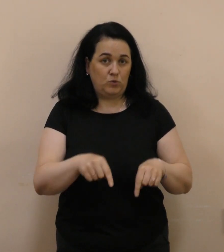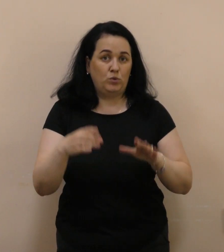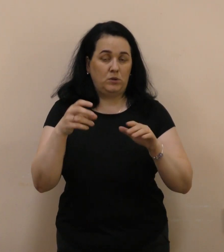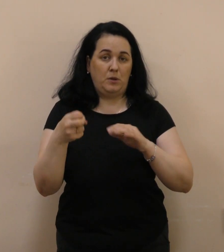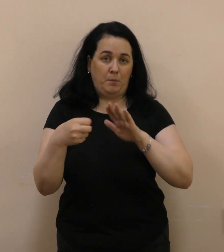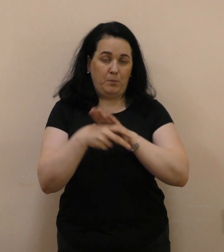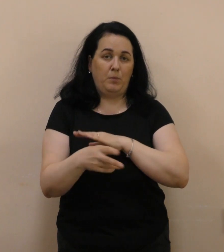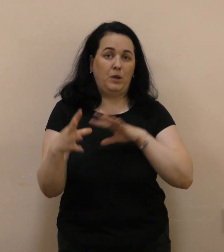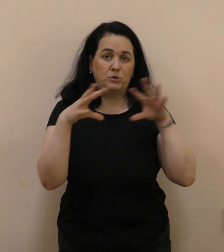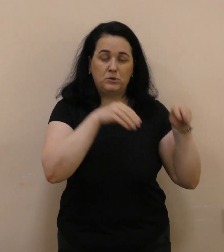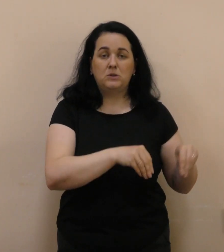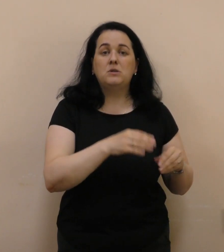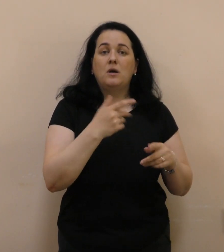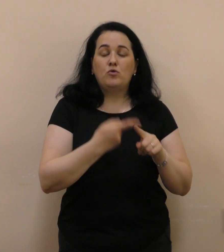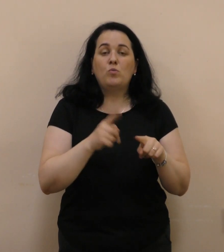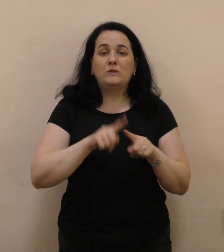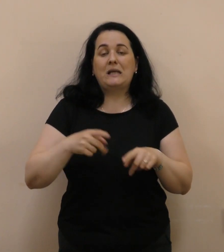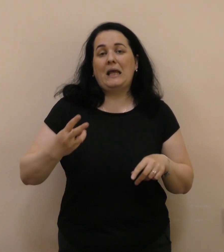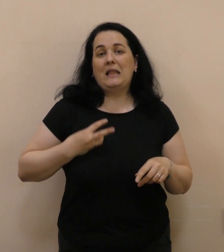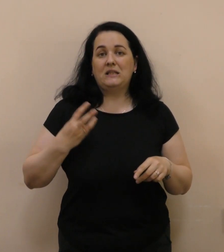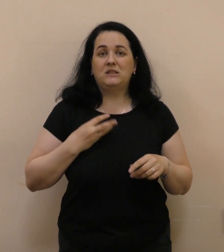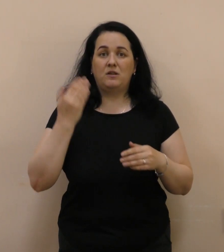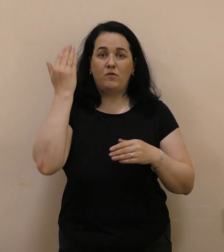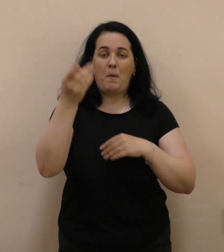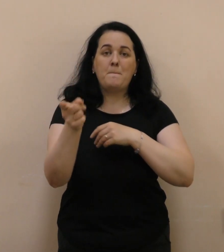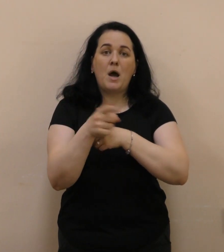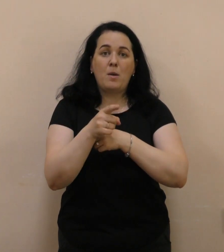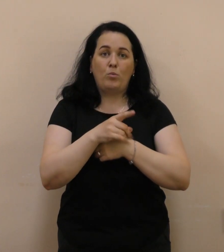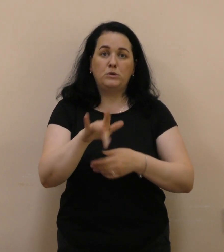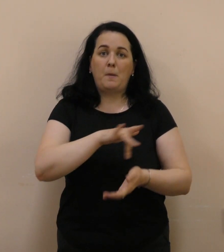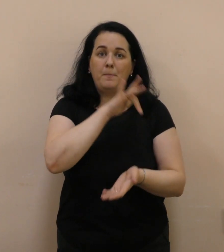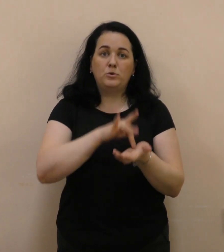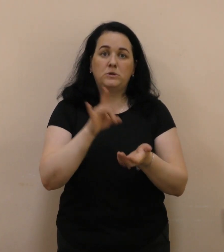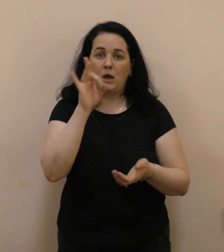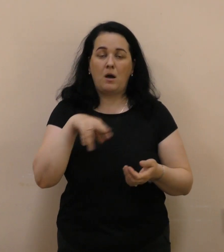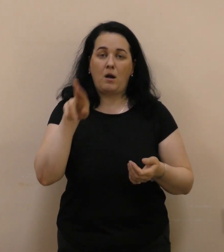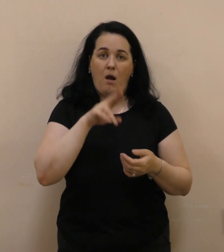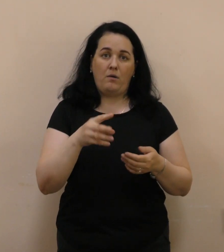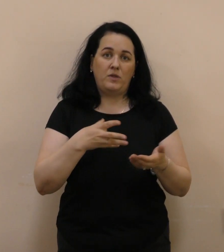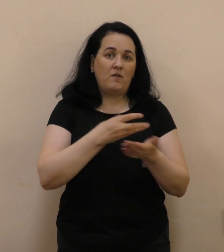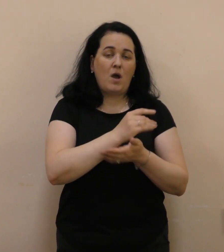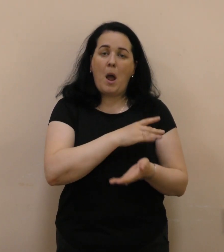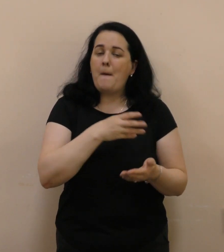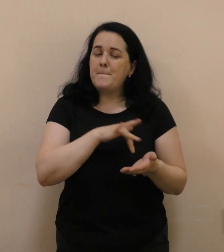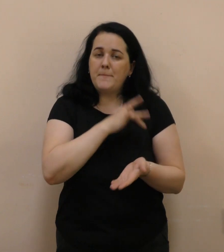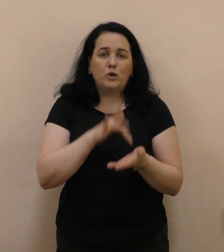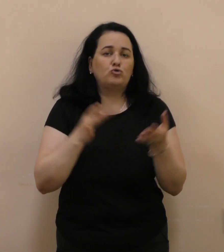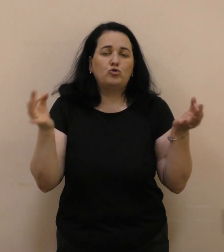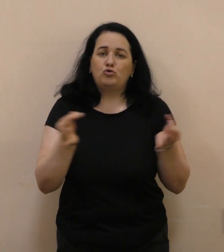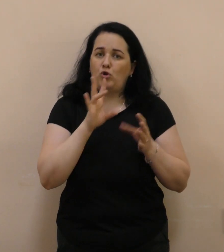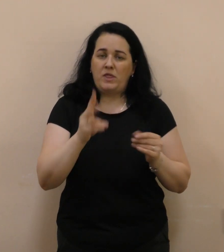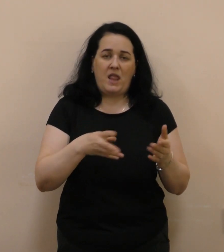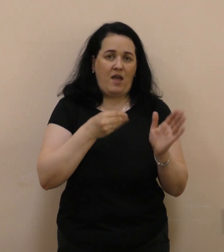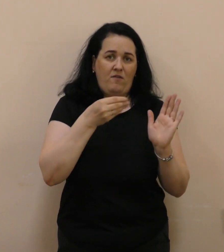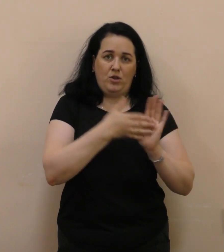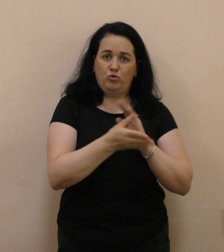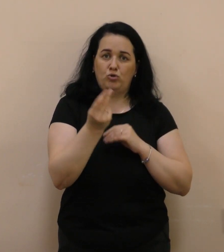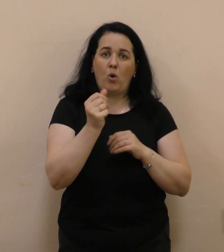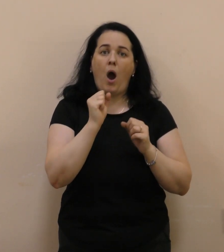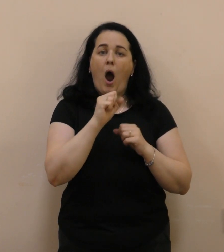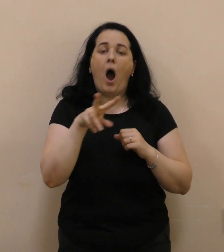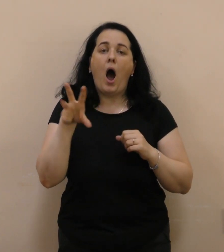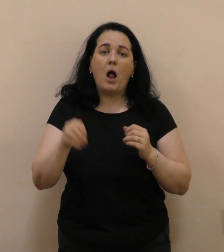Тому це ініціатива Маріупольської міської ради профінансована міжнародним організаціям. Місто нічого не витрачало коштів, але